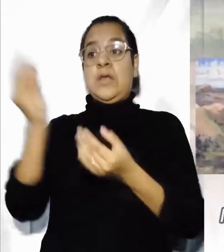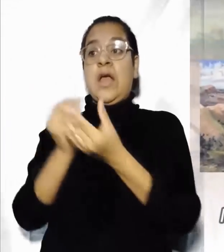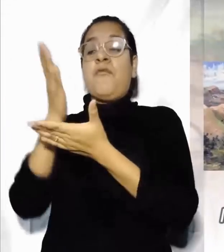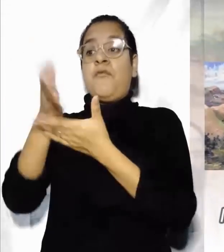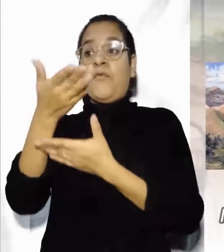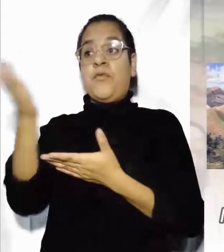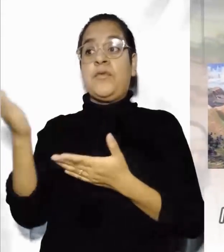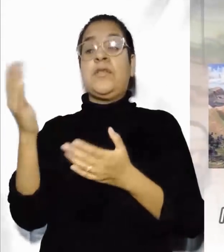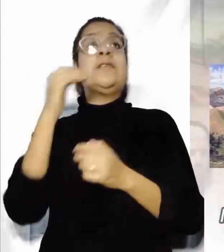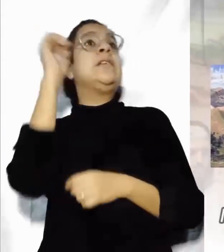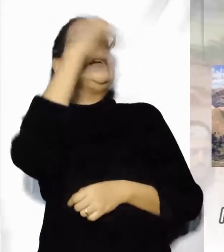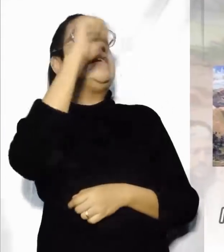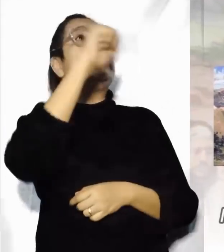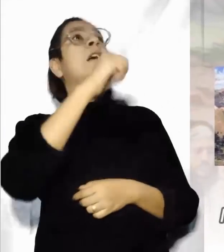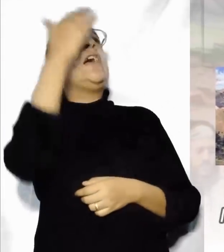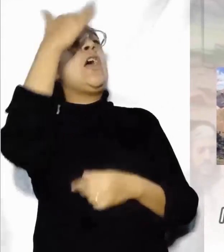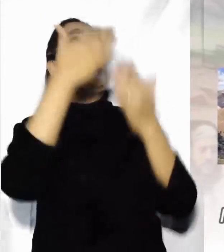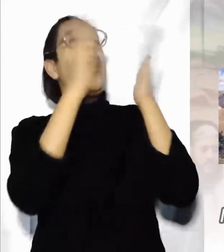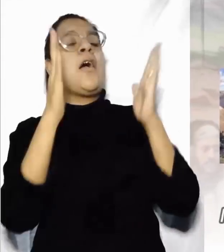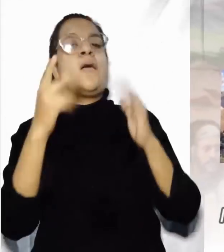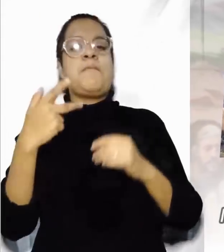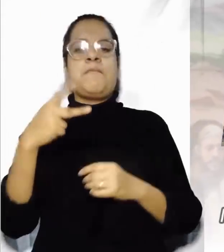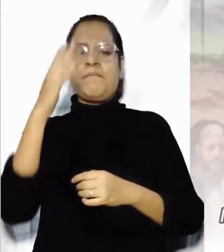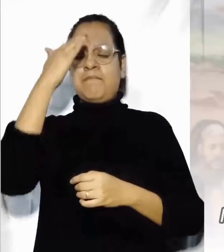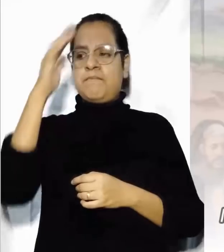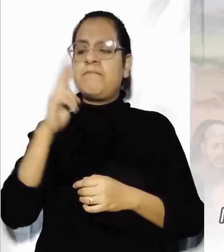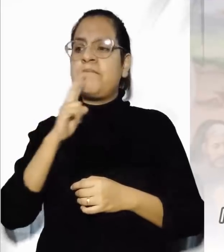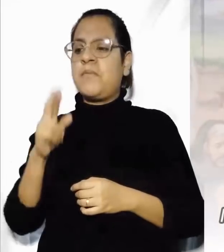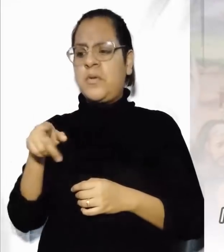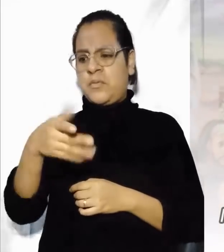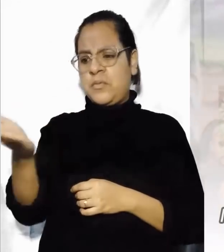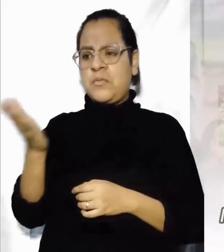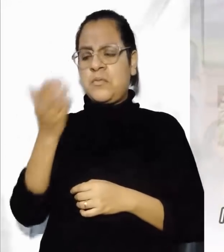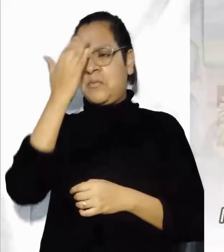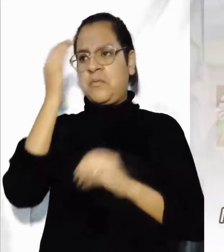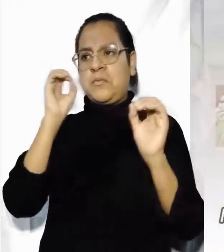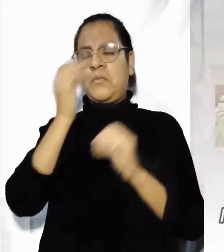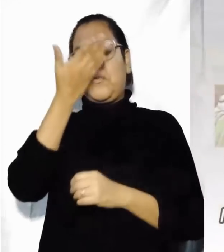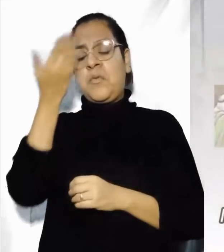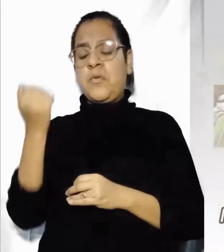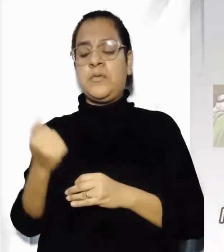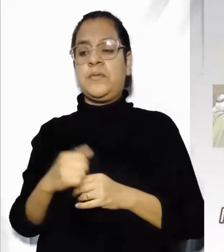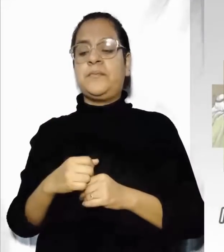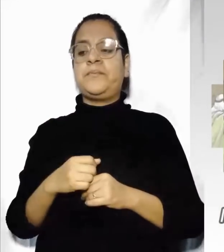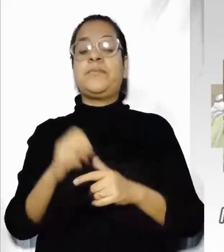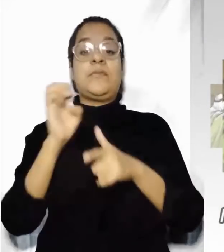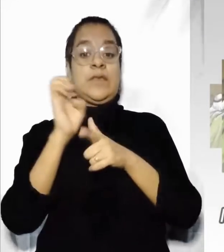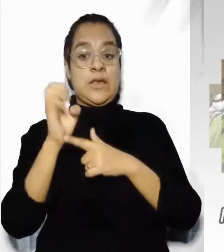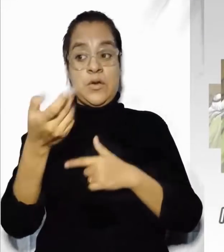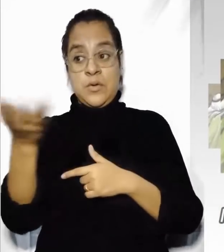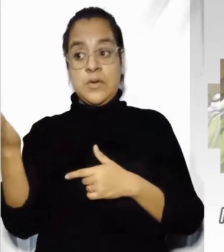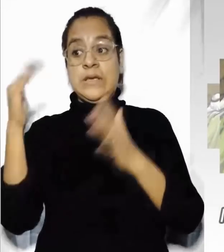y se pondrán a tocar la puerta, diciendo, Señor, ábrenos. Pero Él les responderá, no sé quiénes son ustedes.